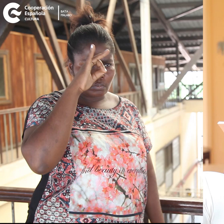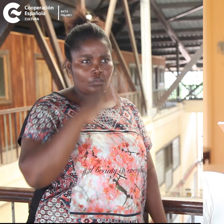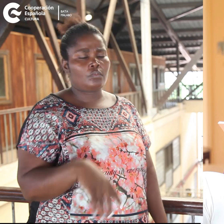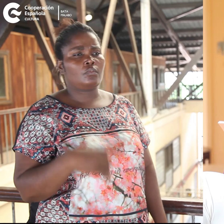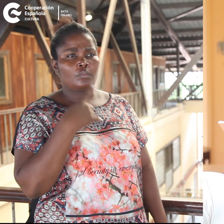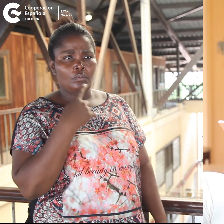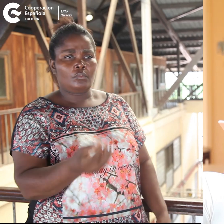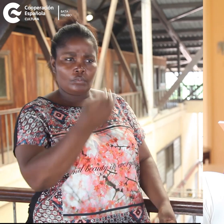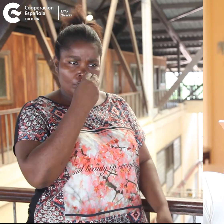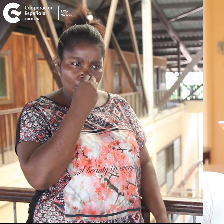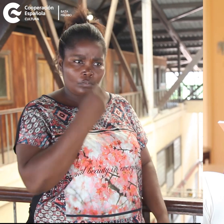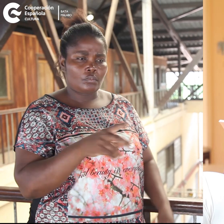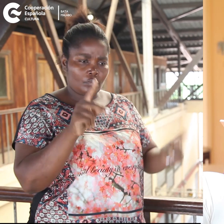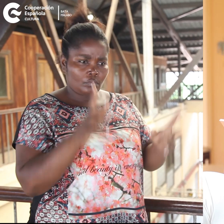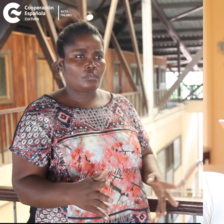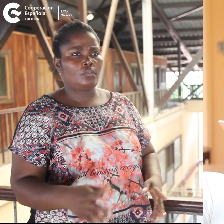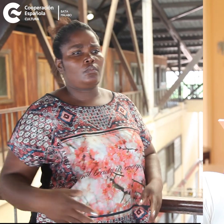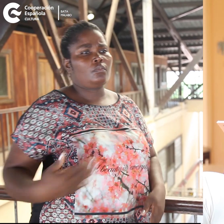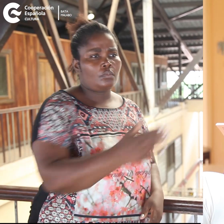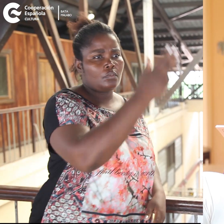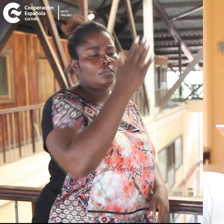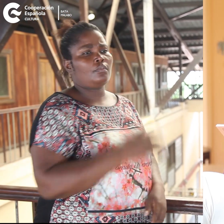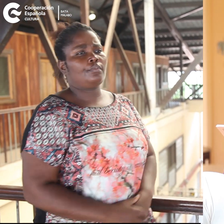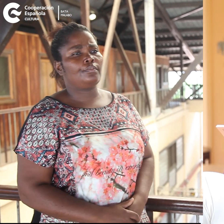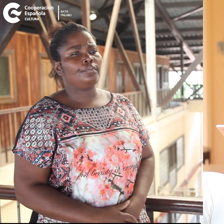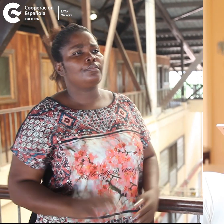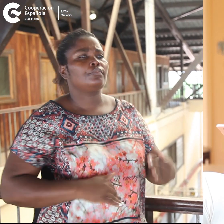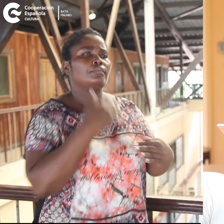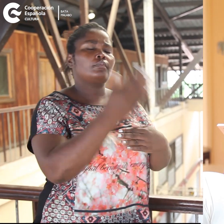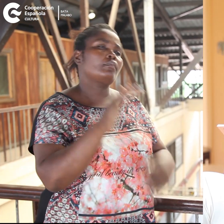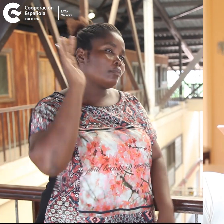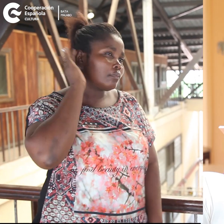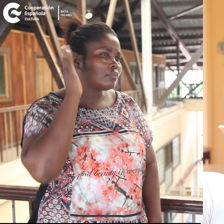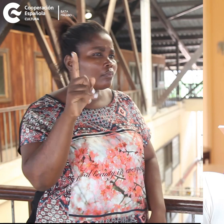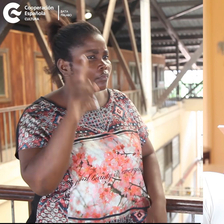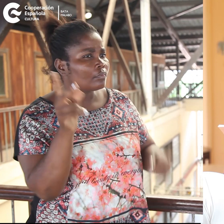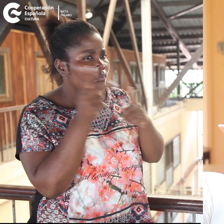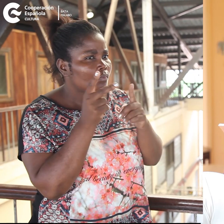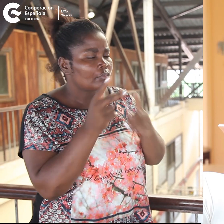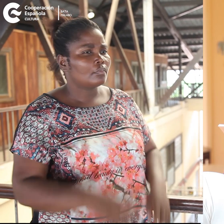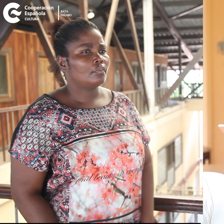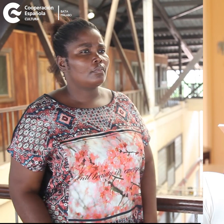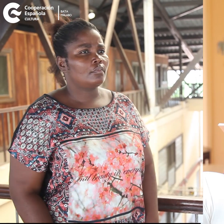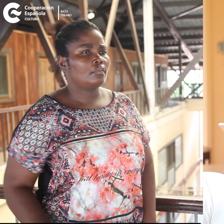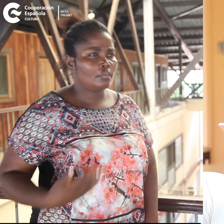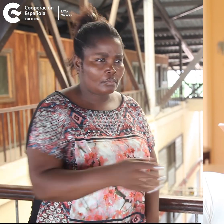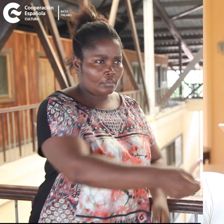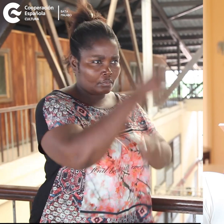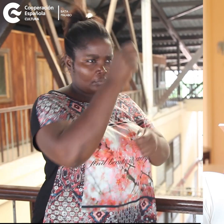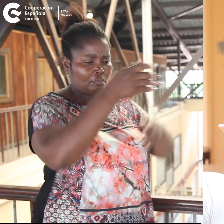Después de escuchar esas palabras, el pescador arrojó